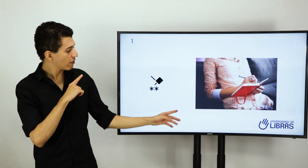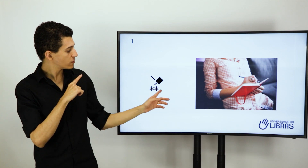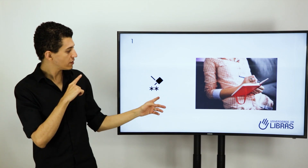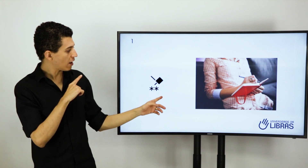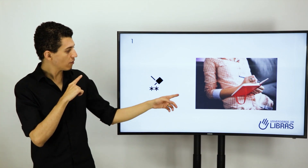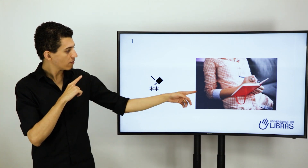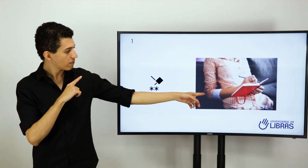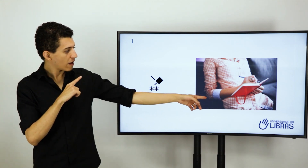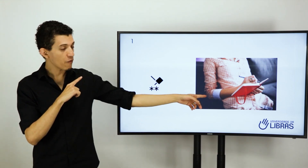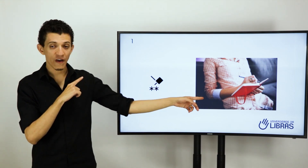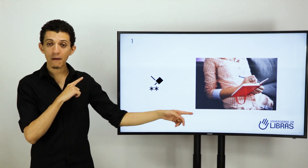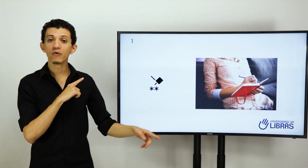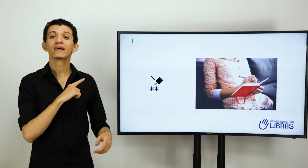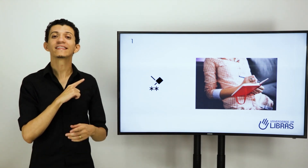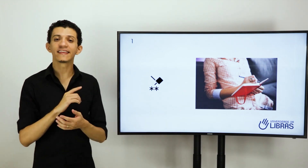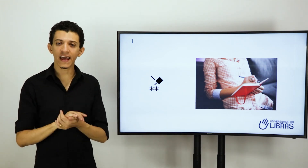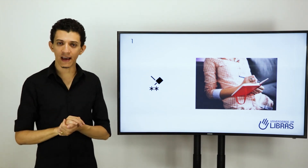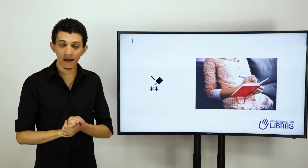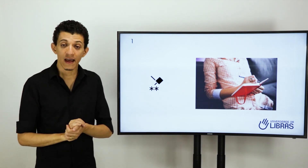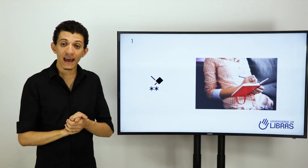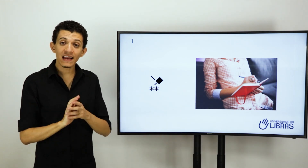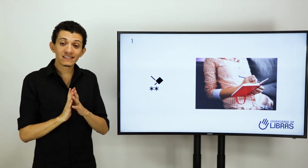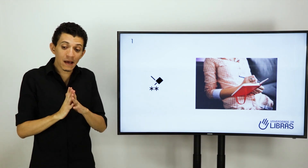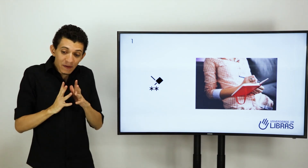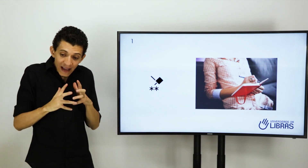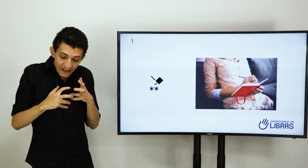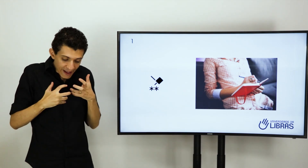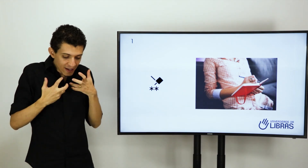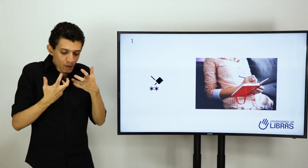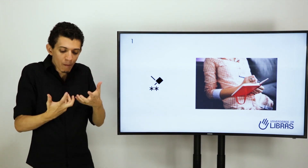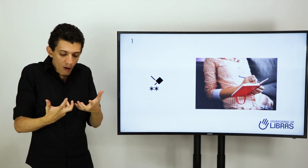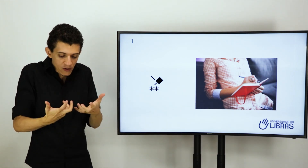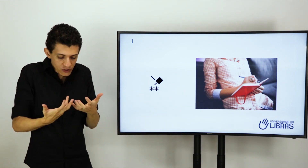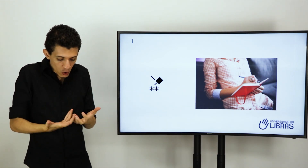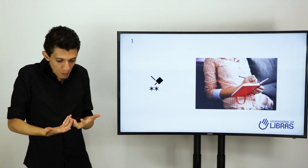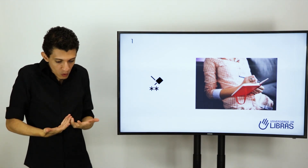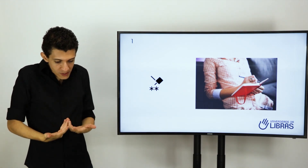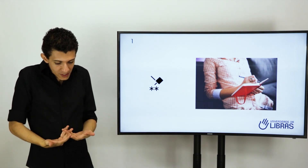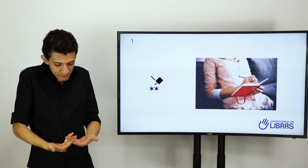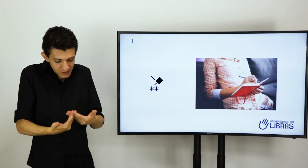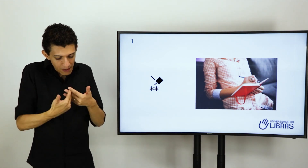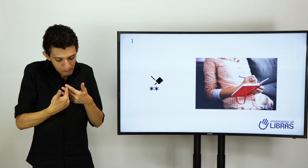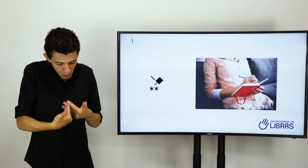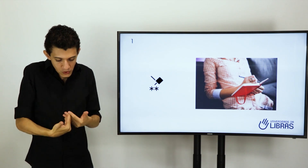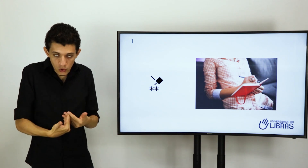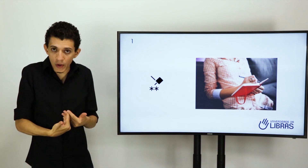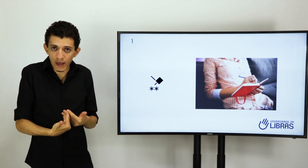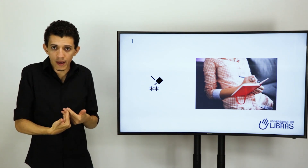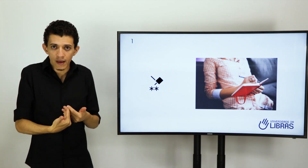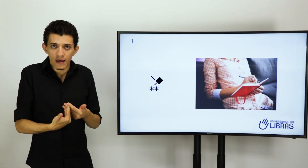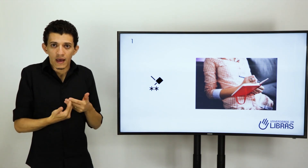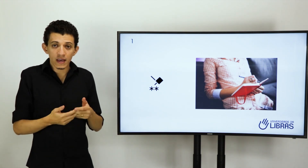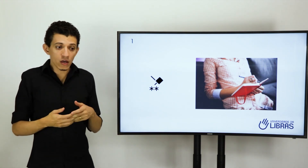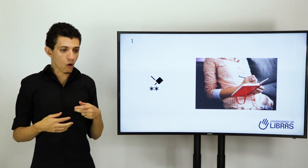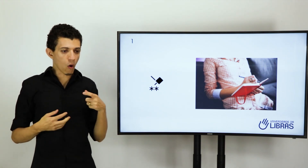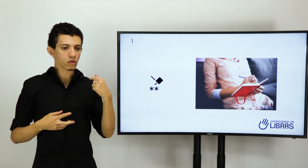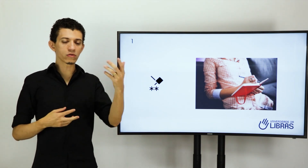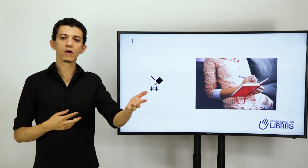é o sinal, é o verbo ter. Ele sempre dá a ideia de posse, de alguma coisa que você possui e que outro não